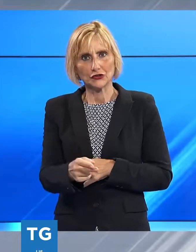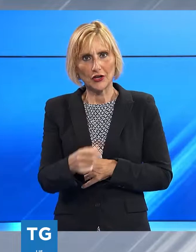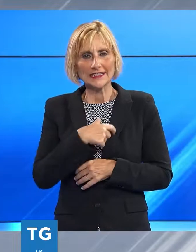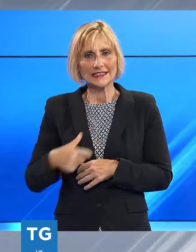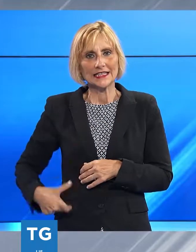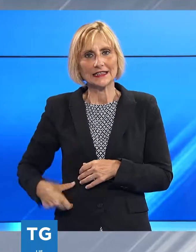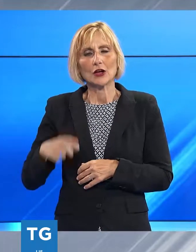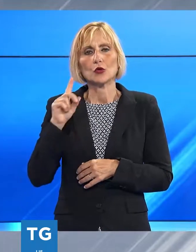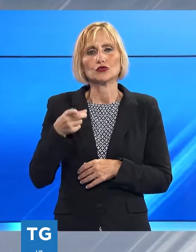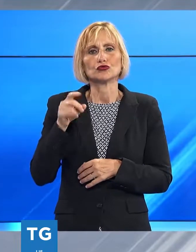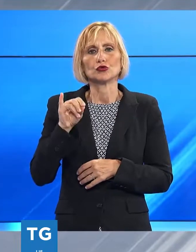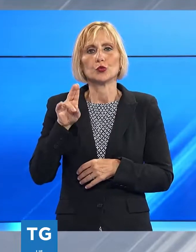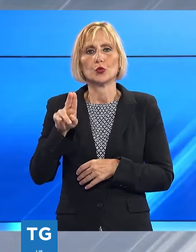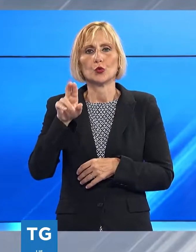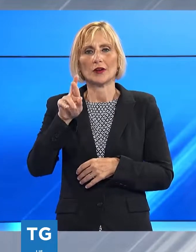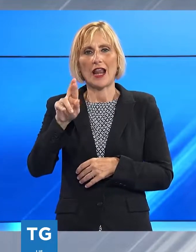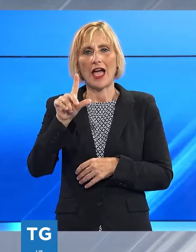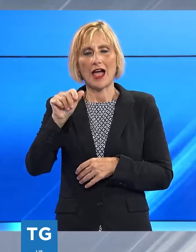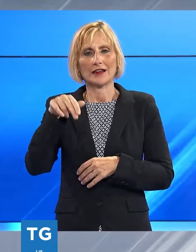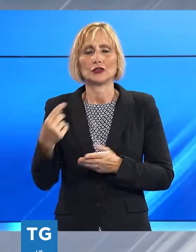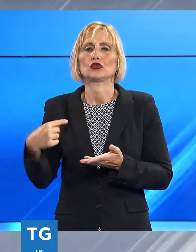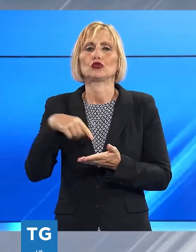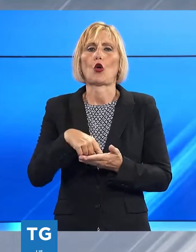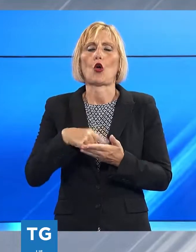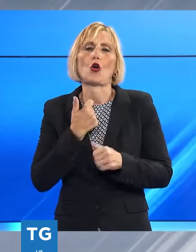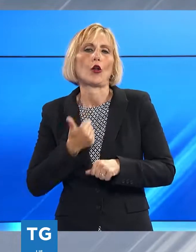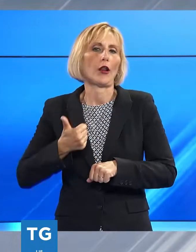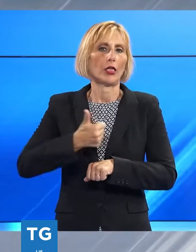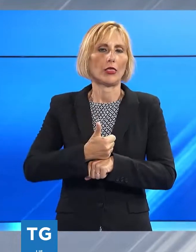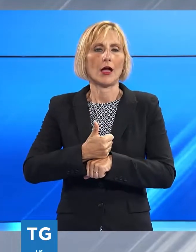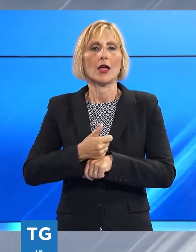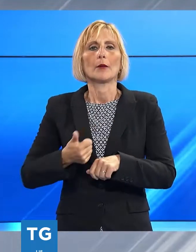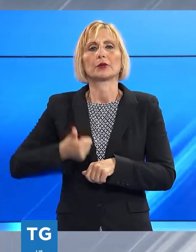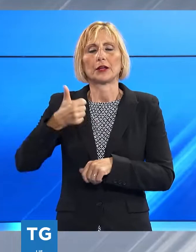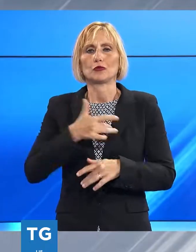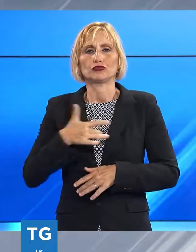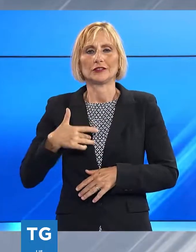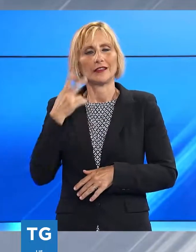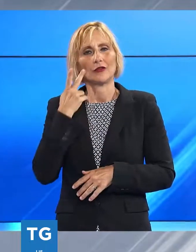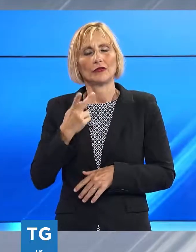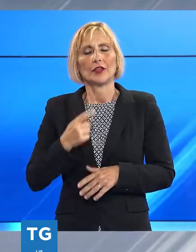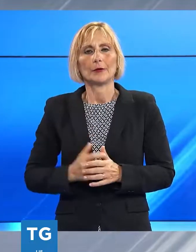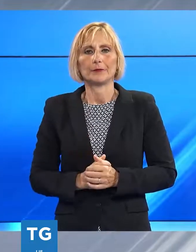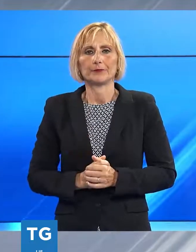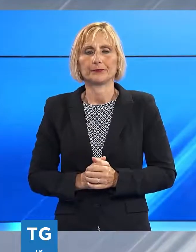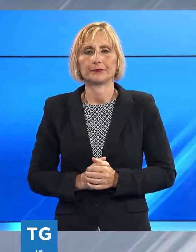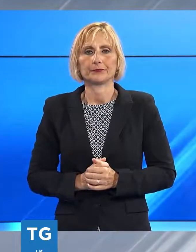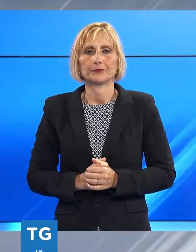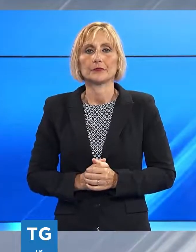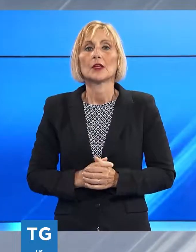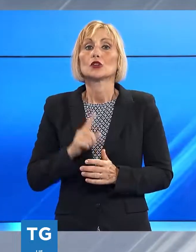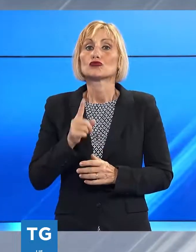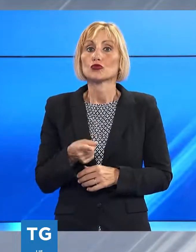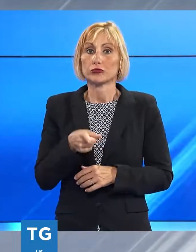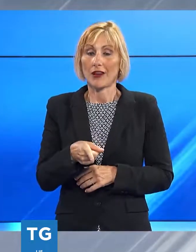Oreste Giurlani riprende la sua carica di primo cittadino. Oreste Giurlani torna ad